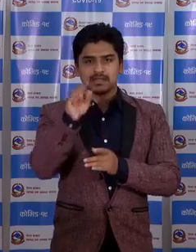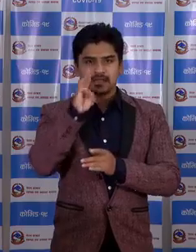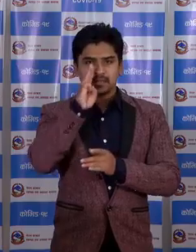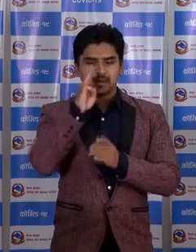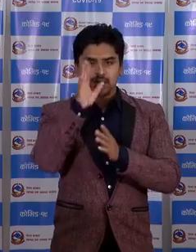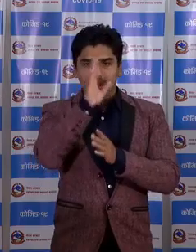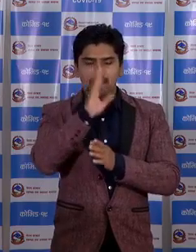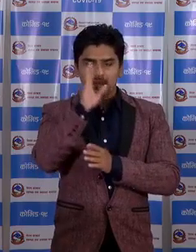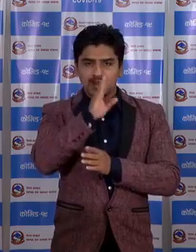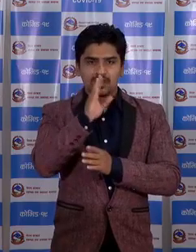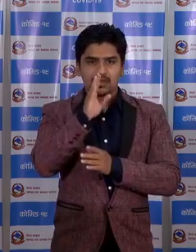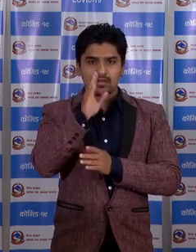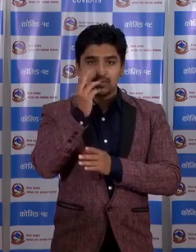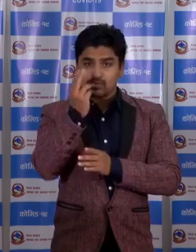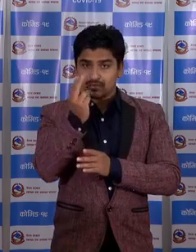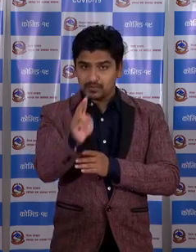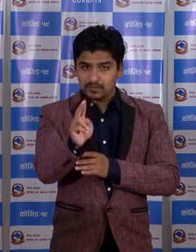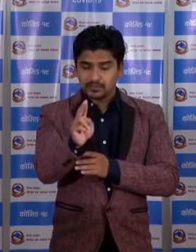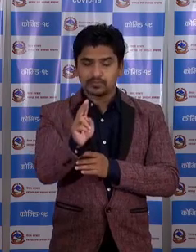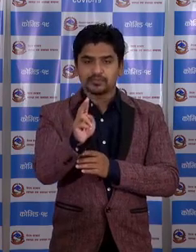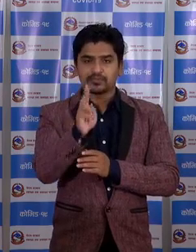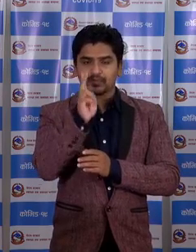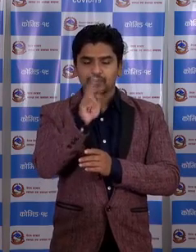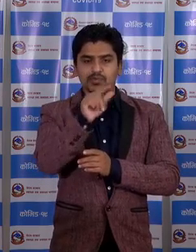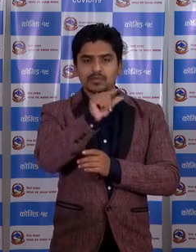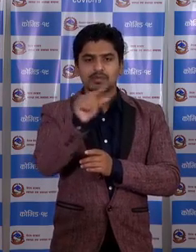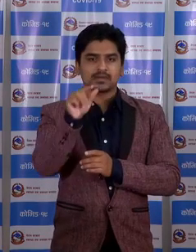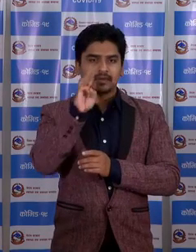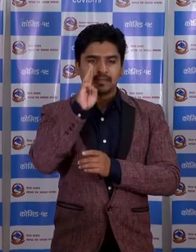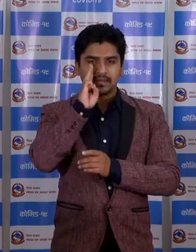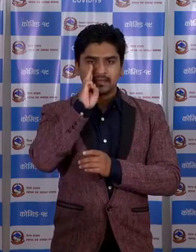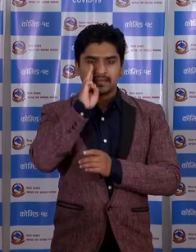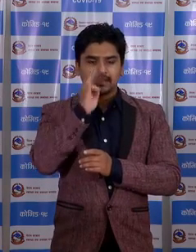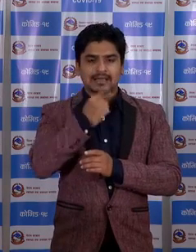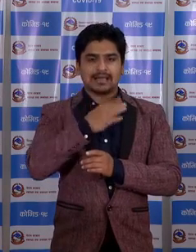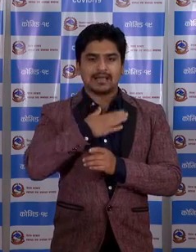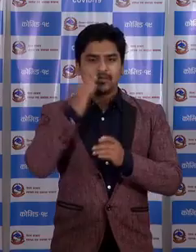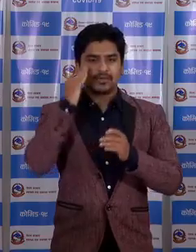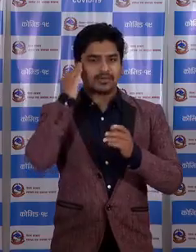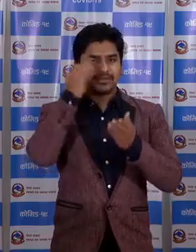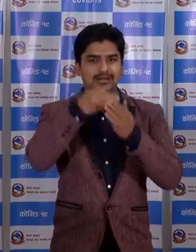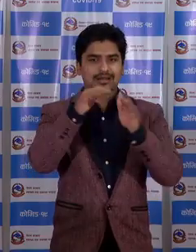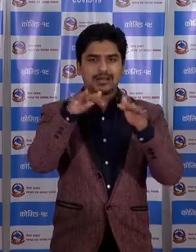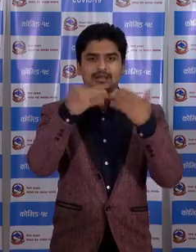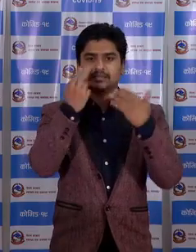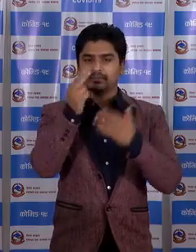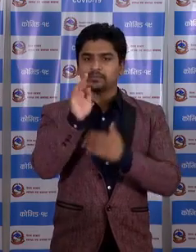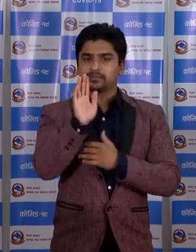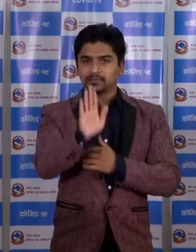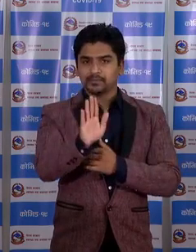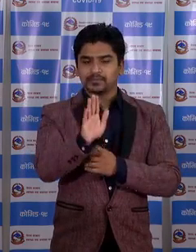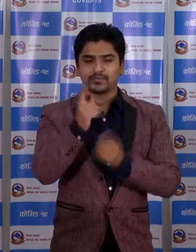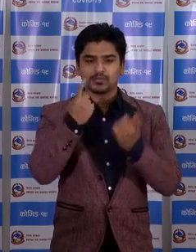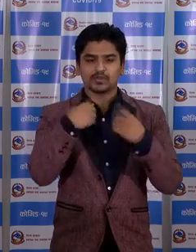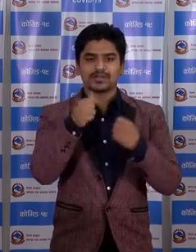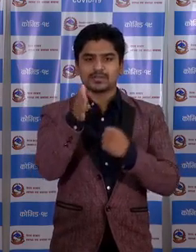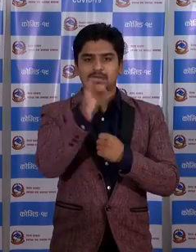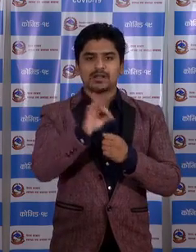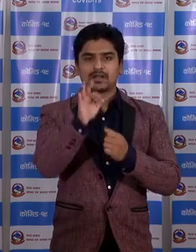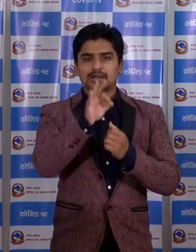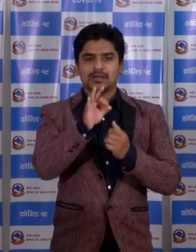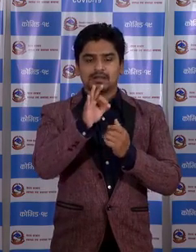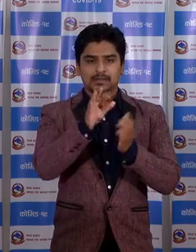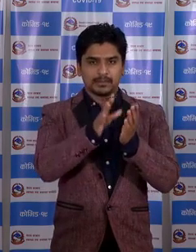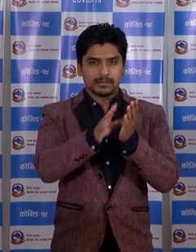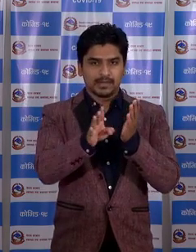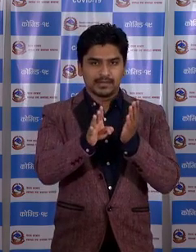मां कन्फुजन क्रियेट भायको उनाले त्यो बारे मां आमरो ध्याना कर्शन भायको छा स्वास्थे तथा जनसंख्या